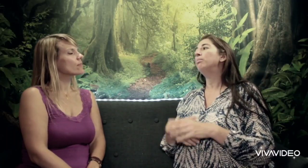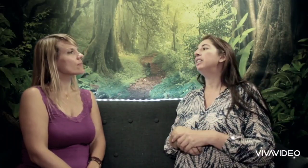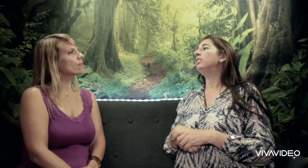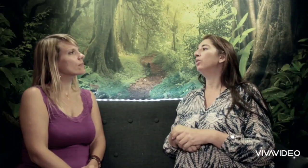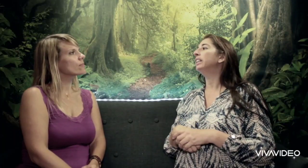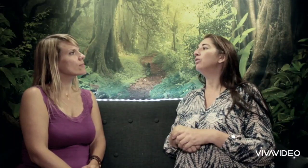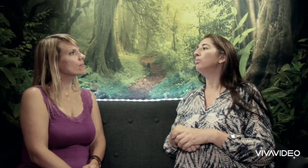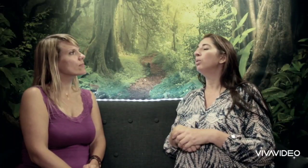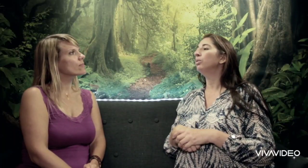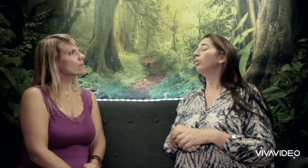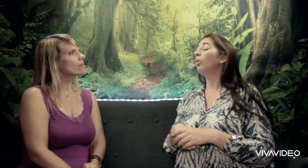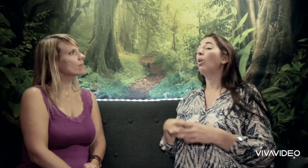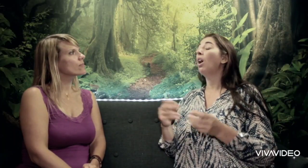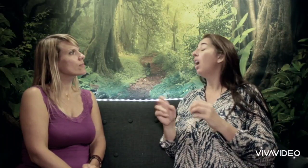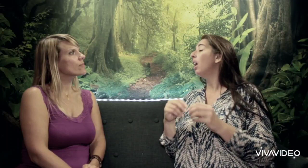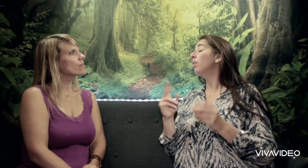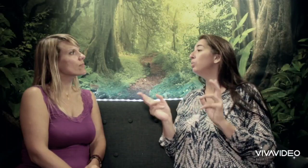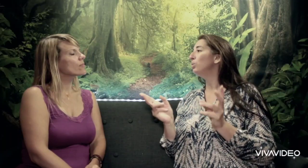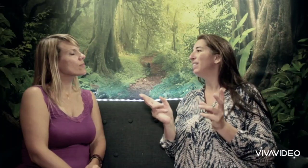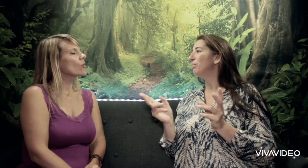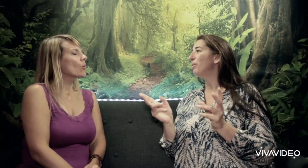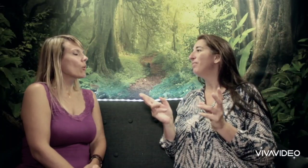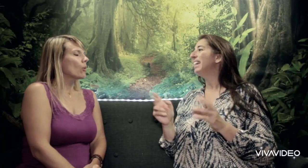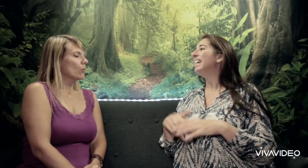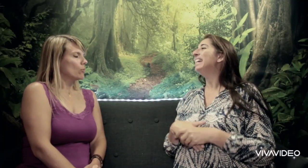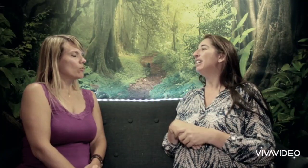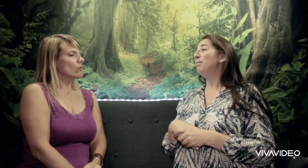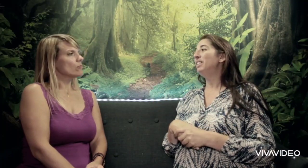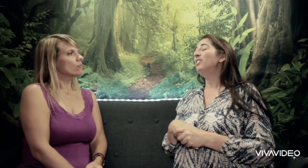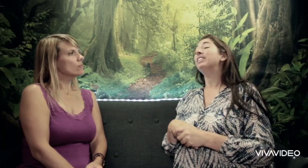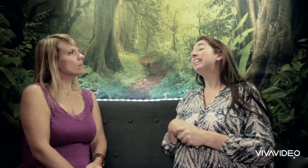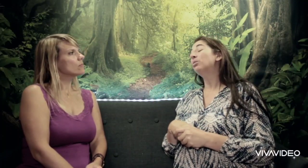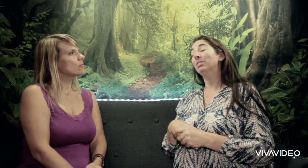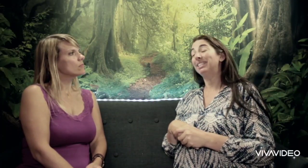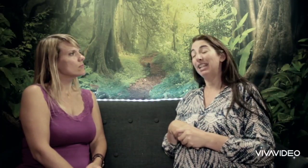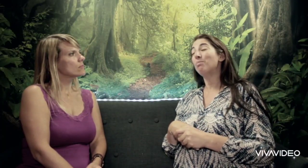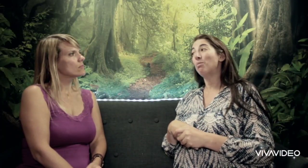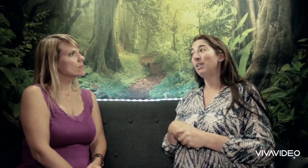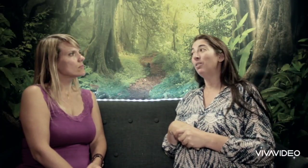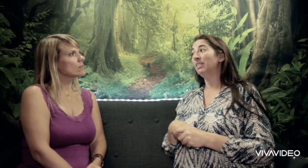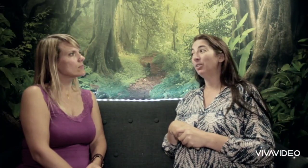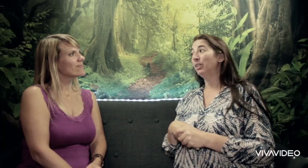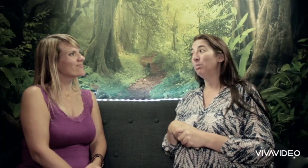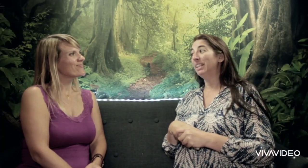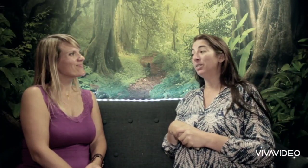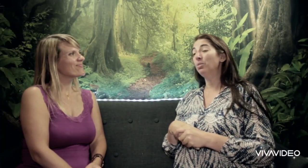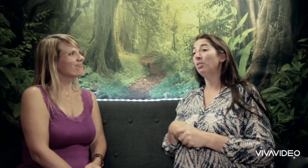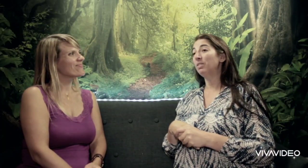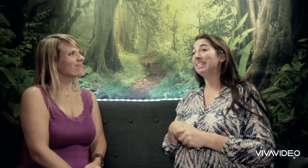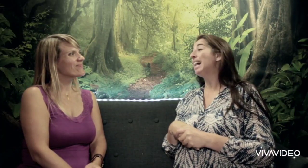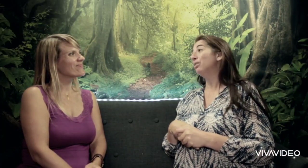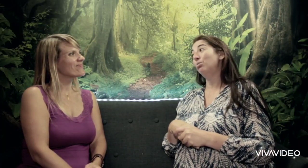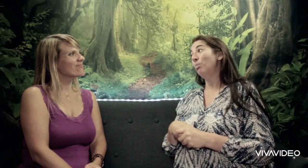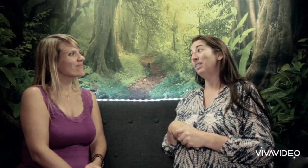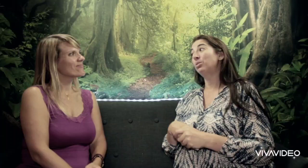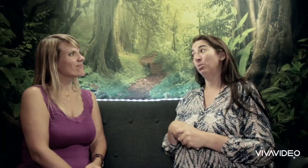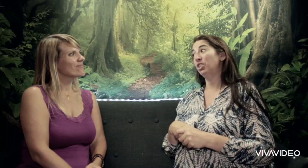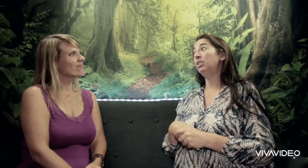Mais il y en a qui vont prendre un ou deux éléments. Et puis, il y en a qui seront tellement bien rentrés dans la communication qu'en fait, à 12 mois, ce seront déjà